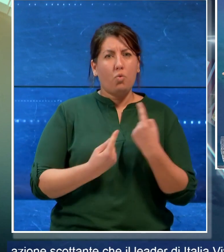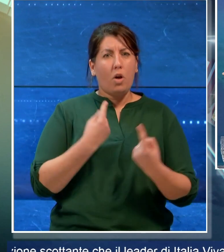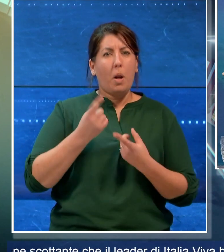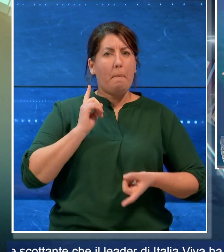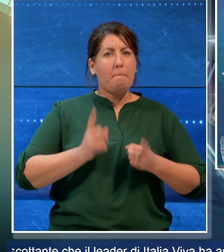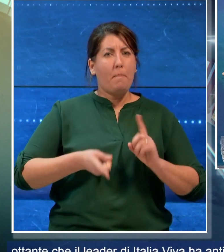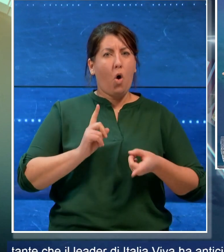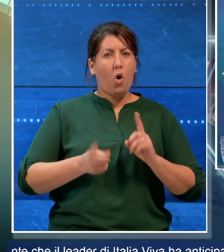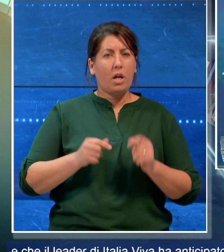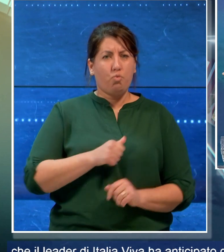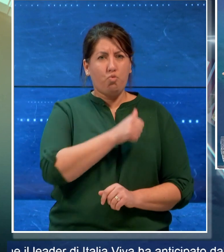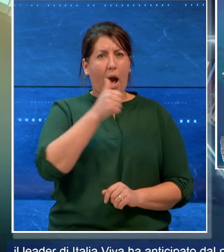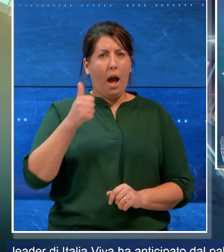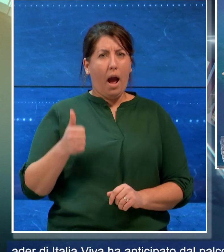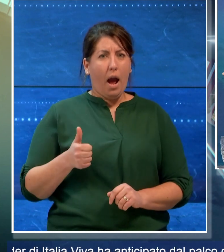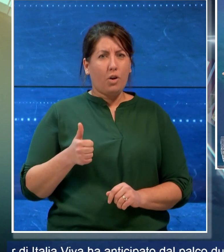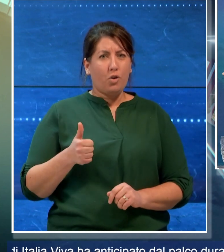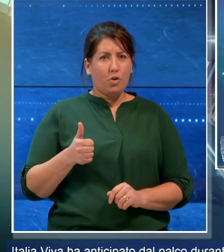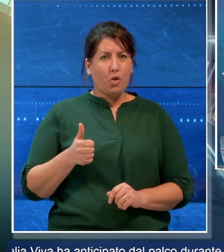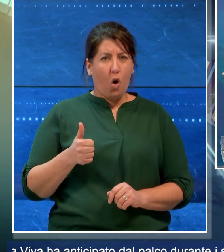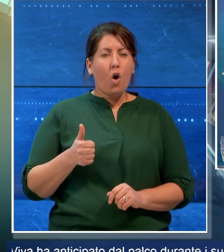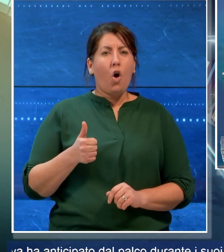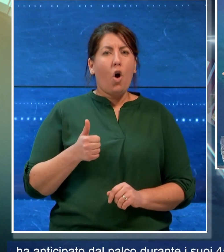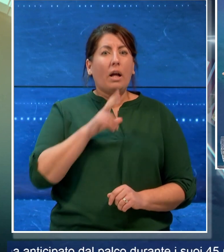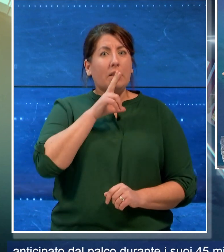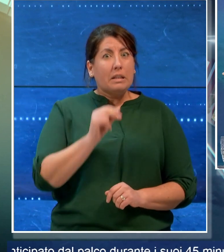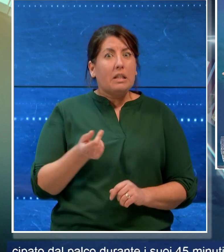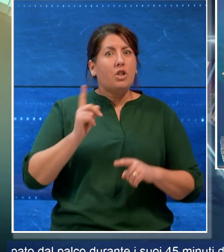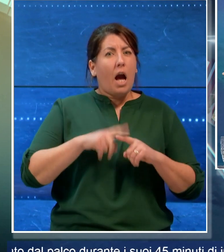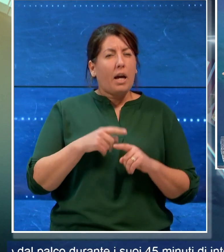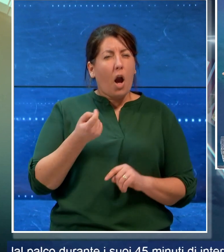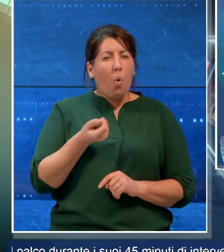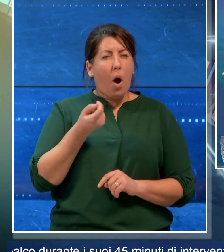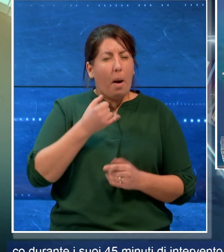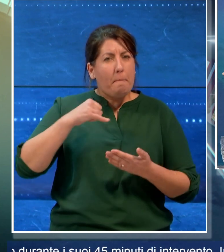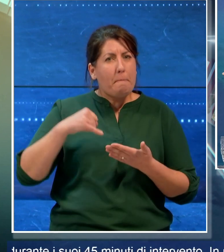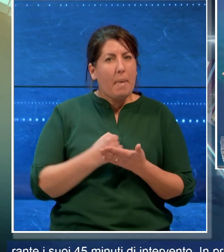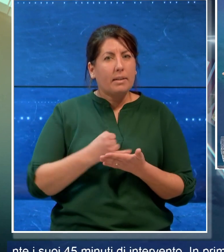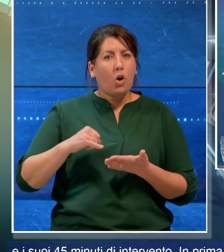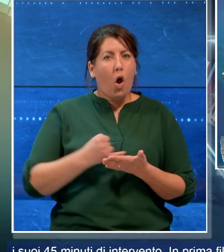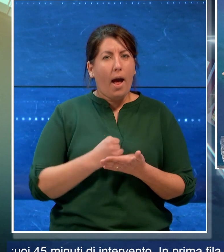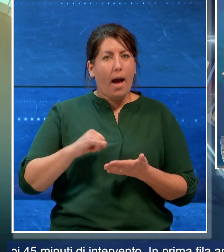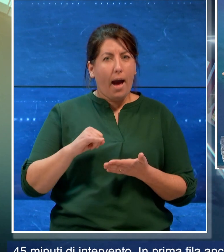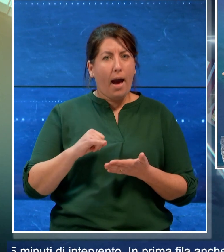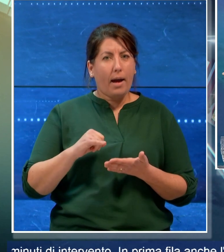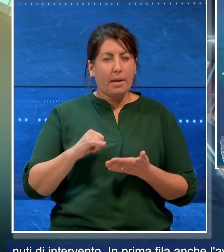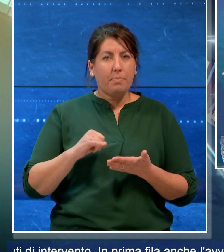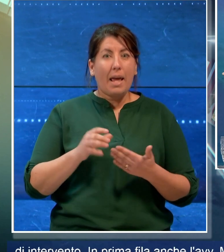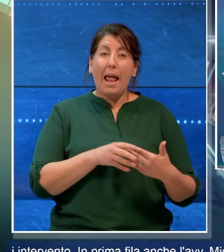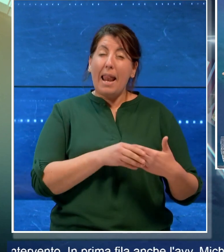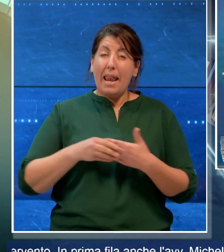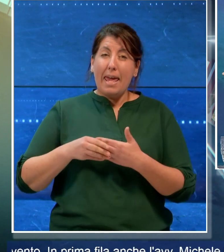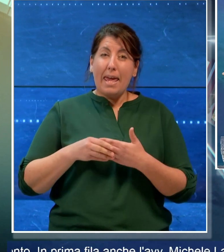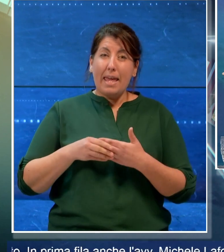dell'ultimo anno con qualche rivelazione scottante che il leader di